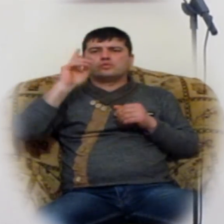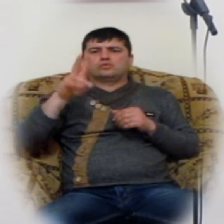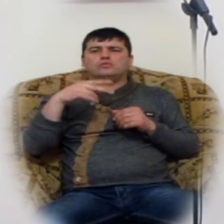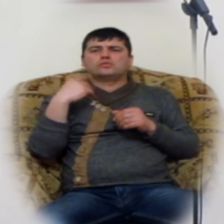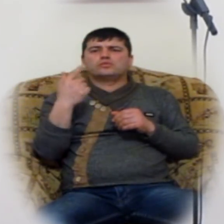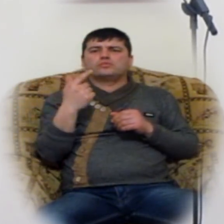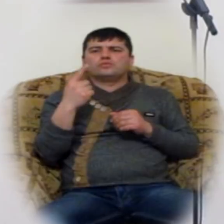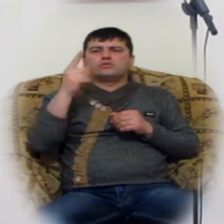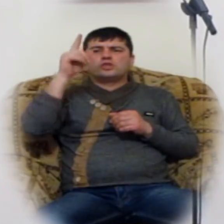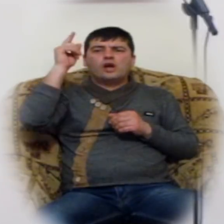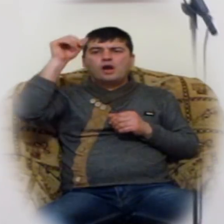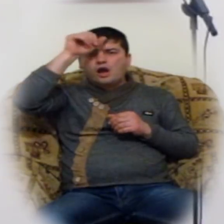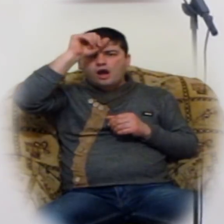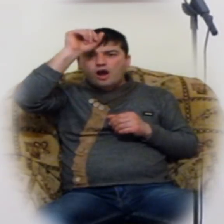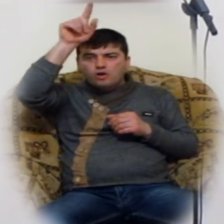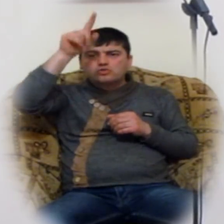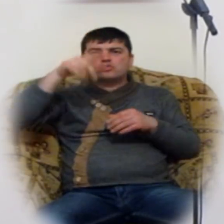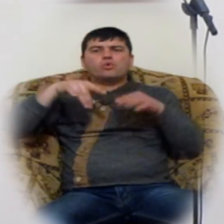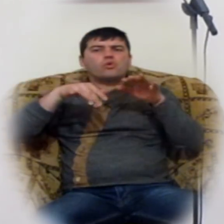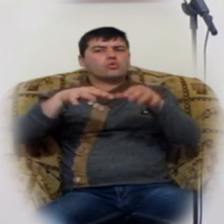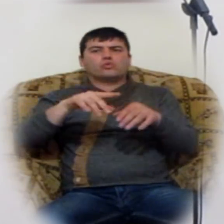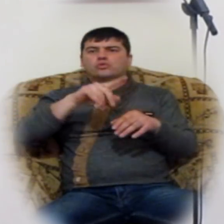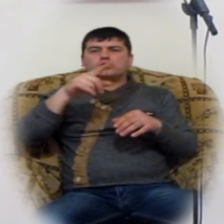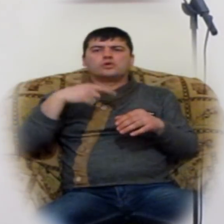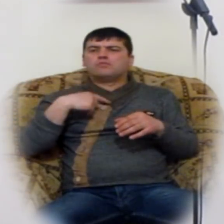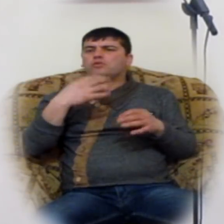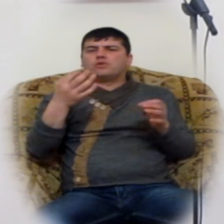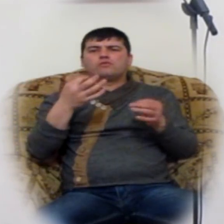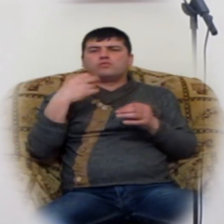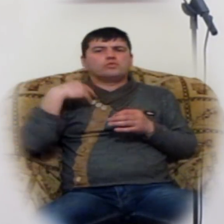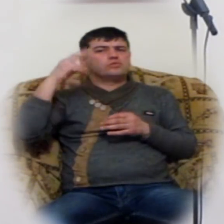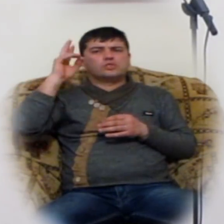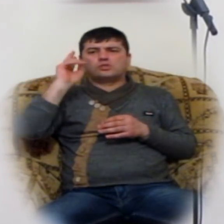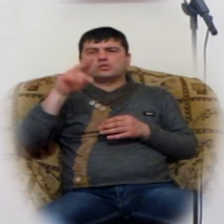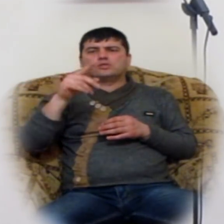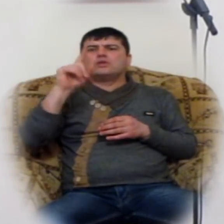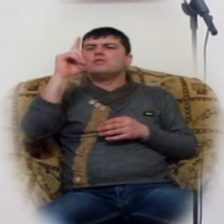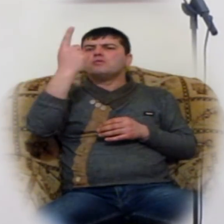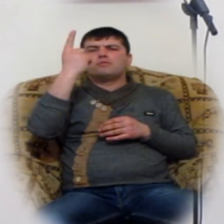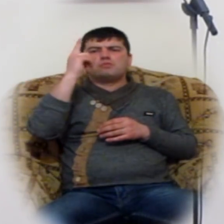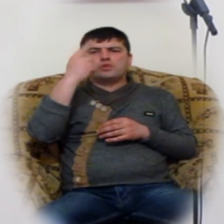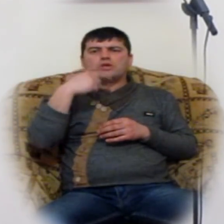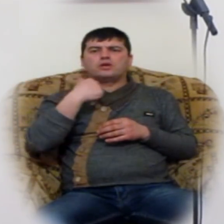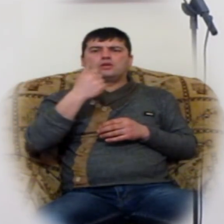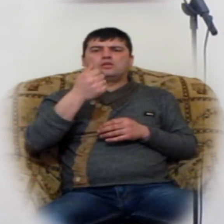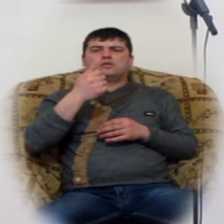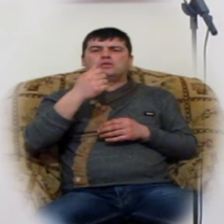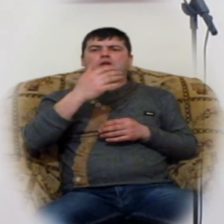Աստցո գործերը ոչ ոգ չգիտ է, բայց մի այն աստցո հոգին